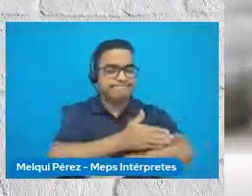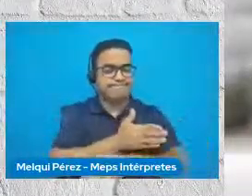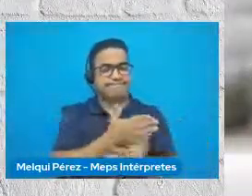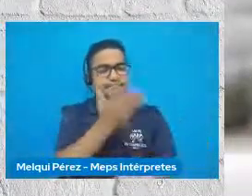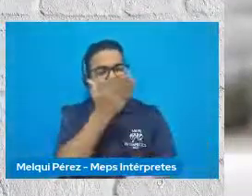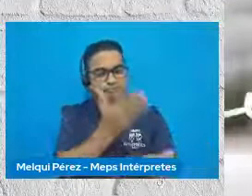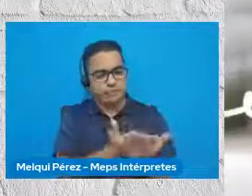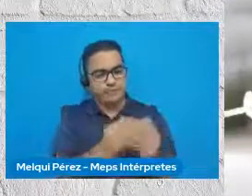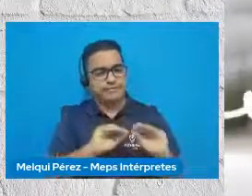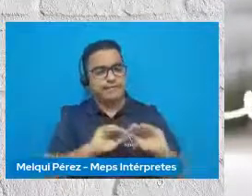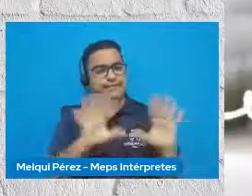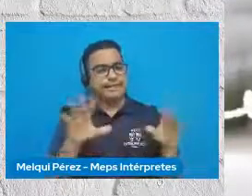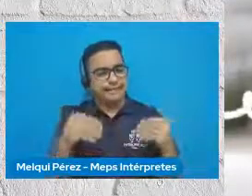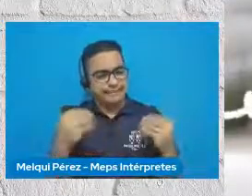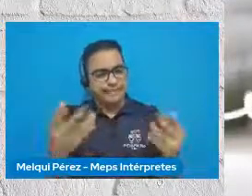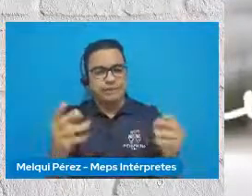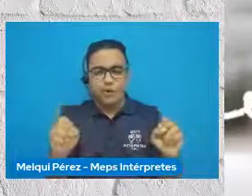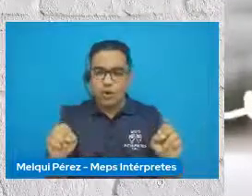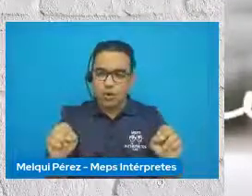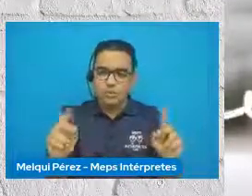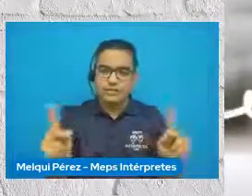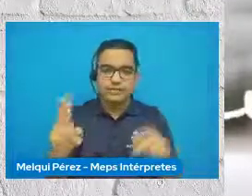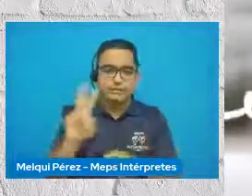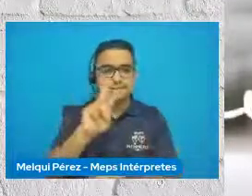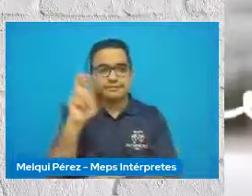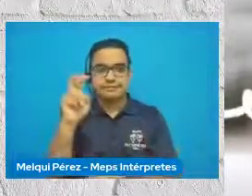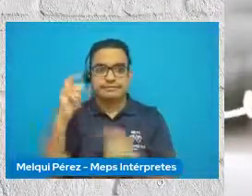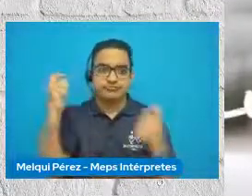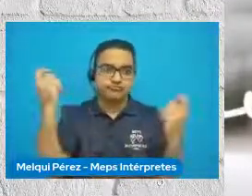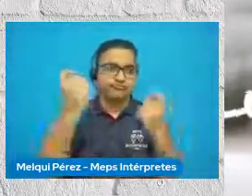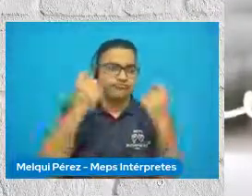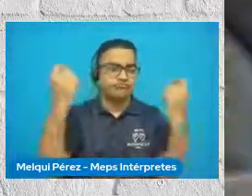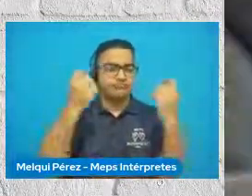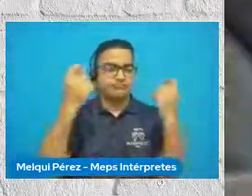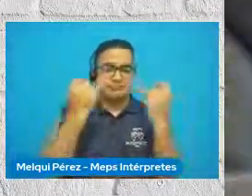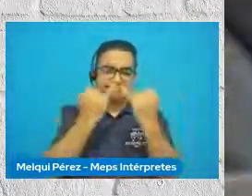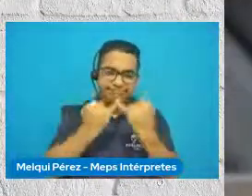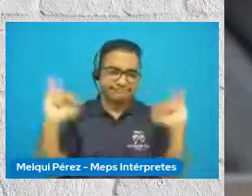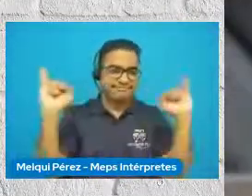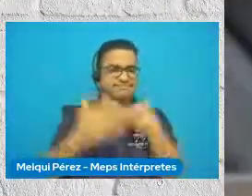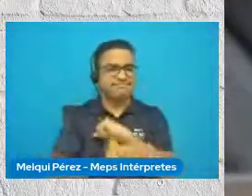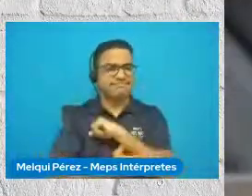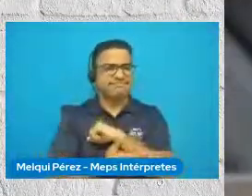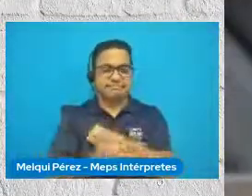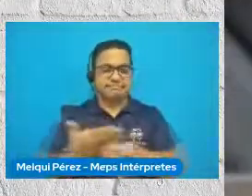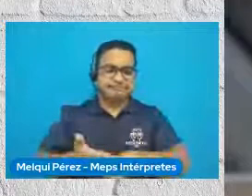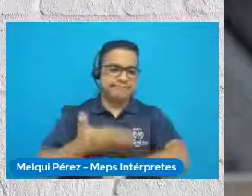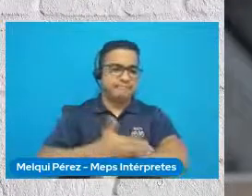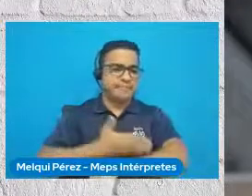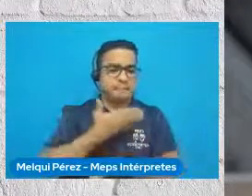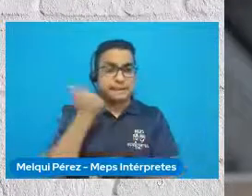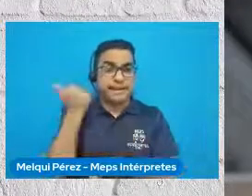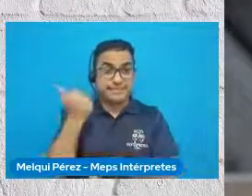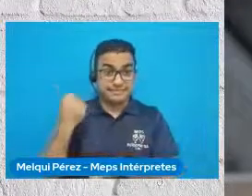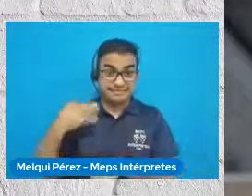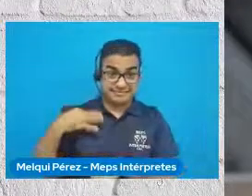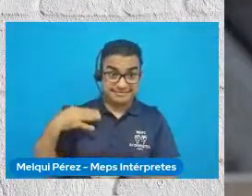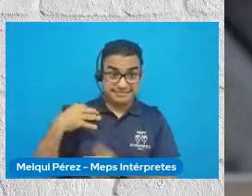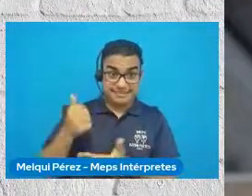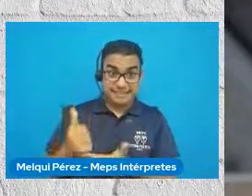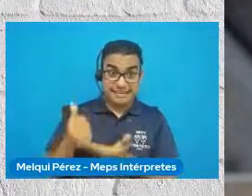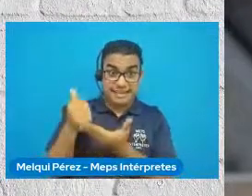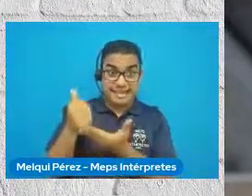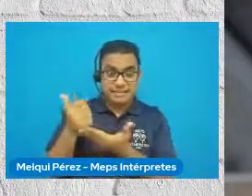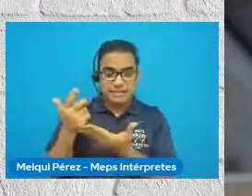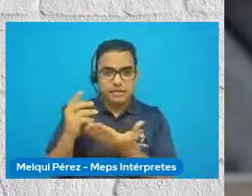la oportunidad de este Bicentenario de construir un país mejor. Porque el voluntariado refuerza la cohesión social